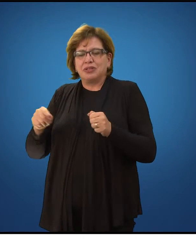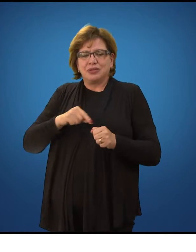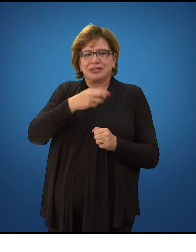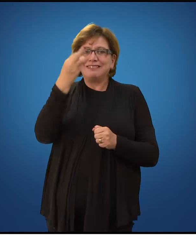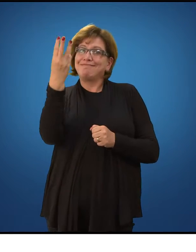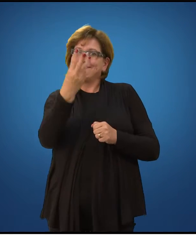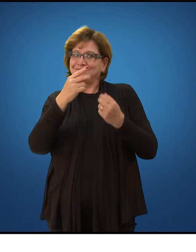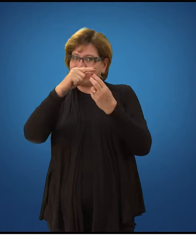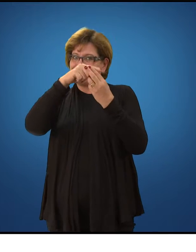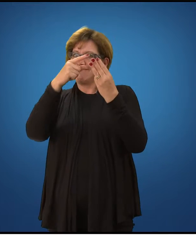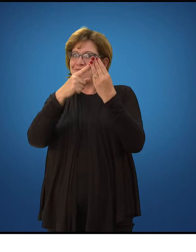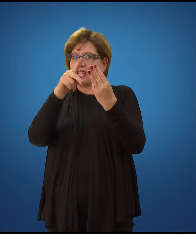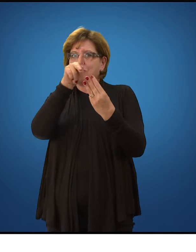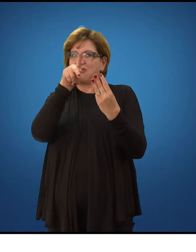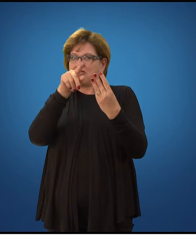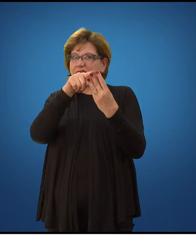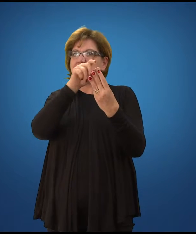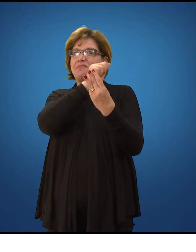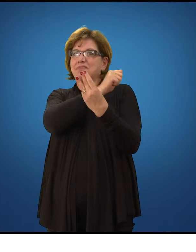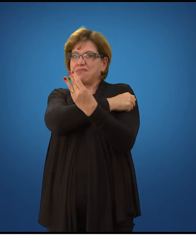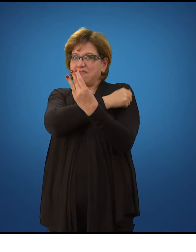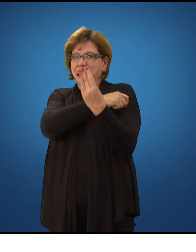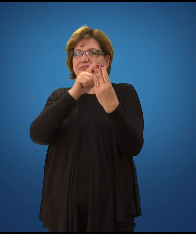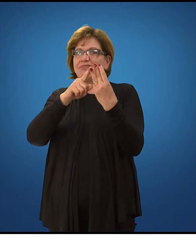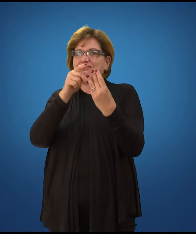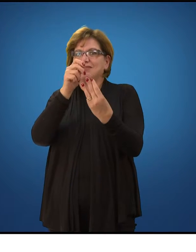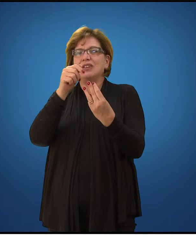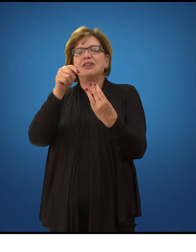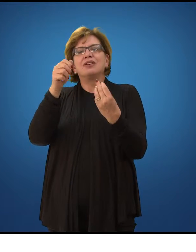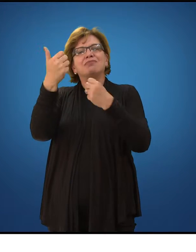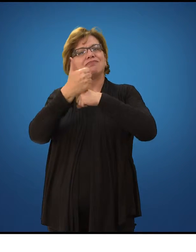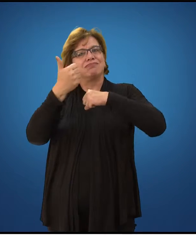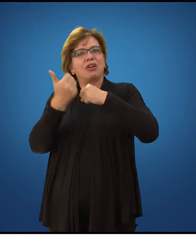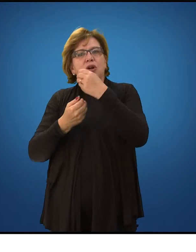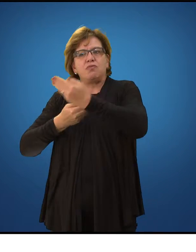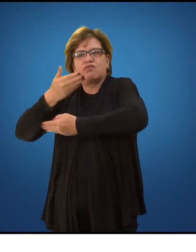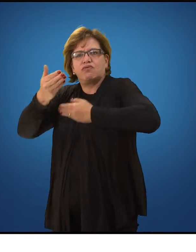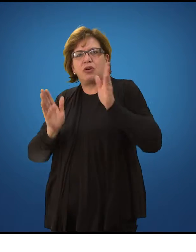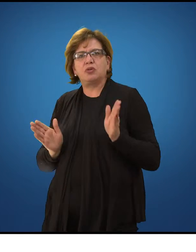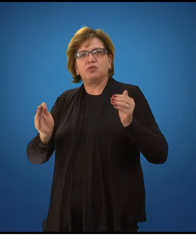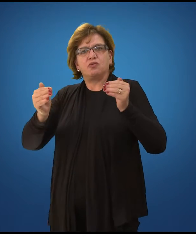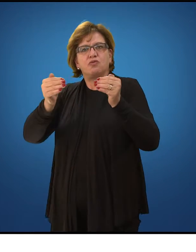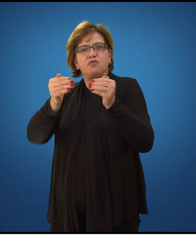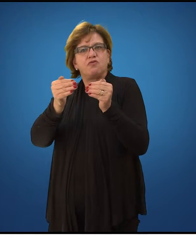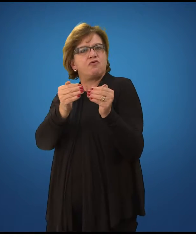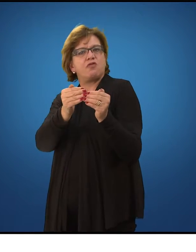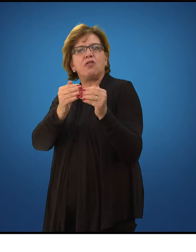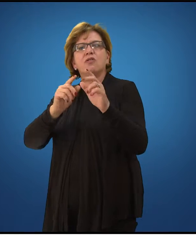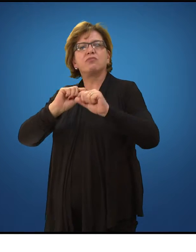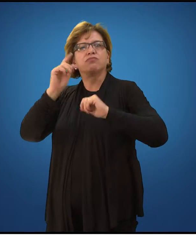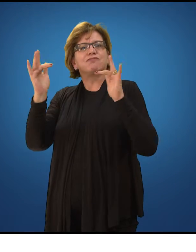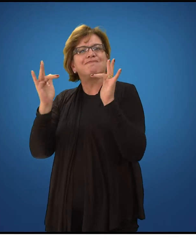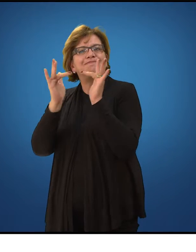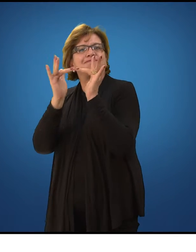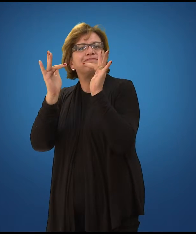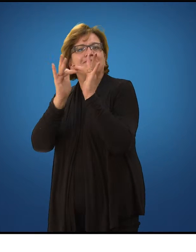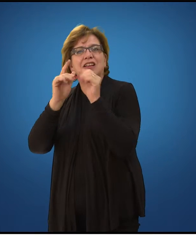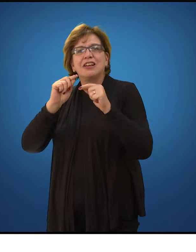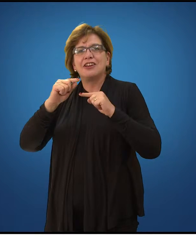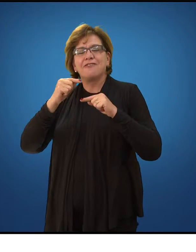alunos. Através de fóruns e discussão dos temas. Então, essa a interatividade que faz construir o conhecimento. E nós, como